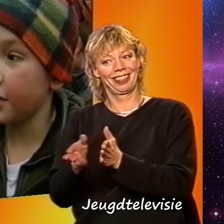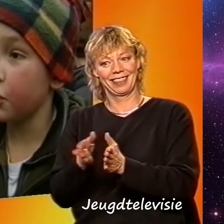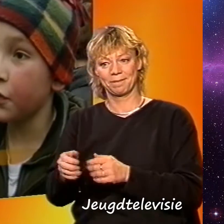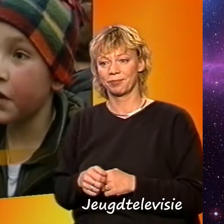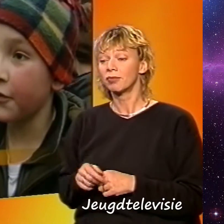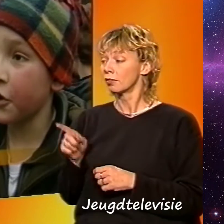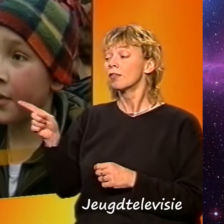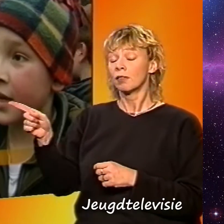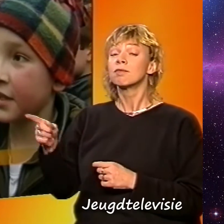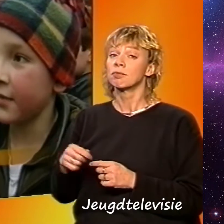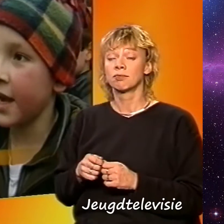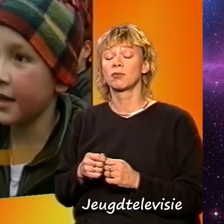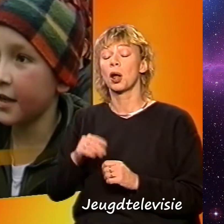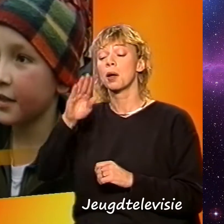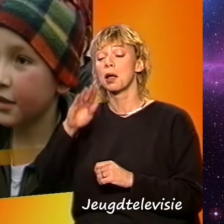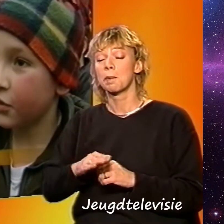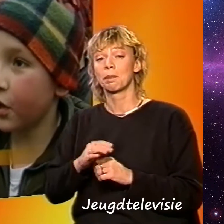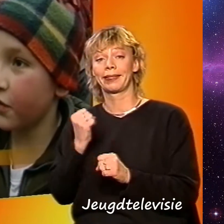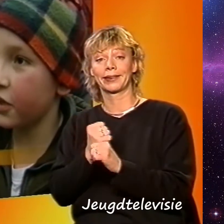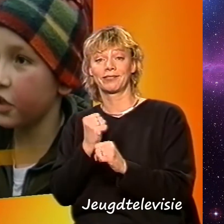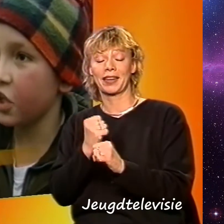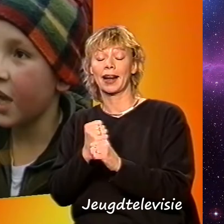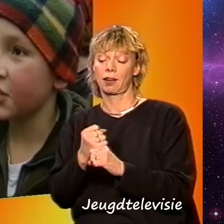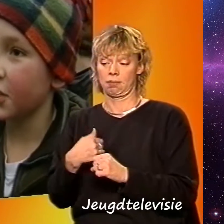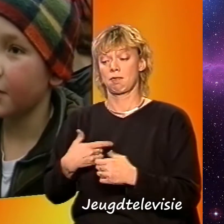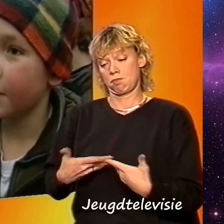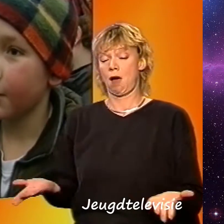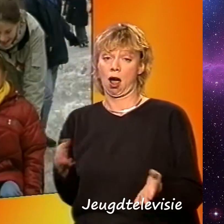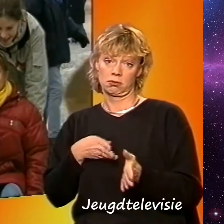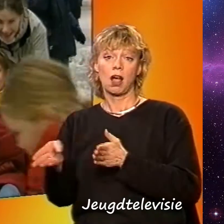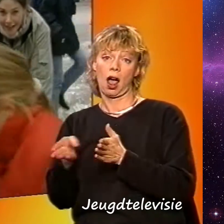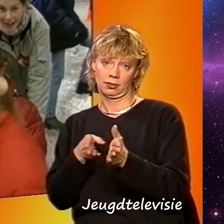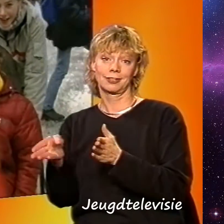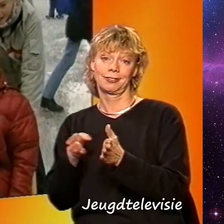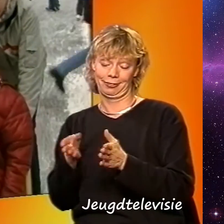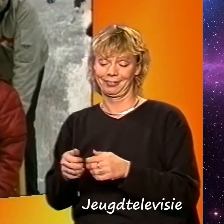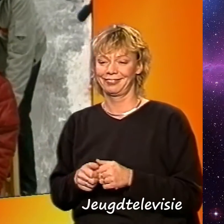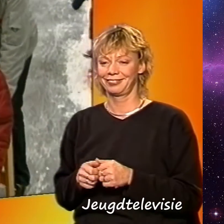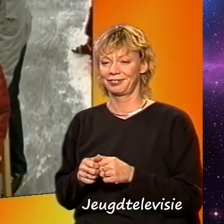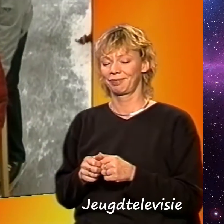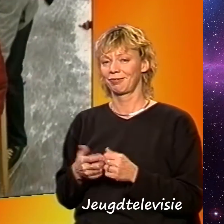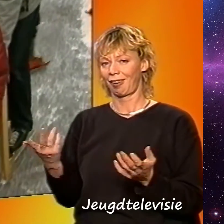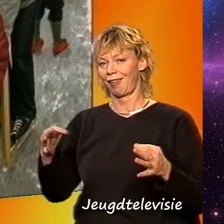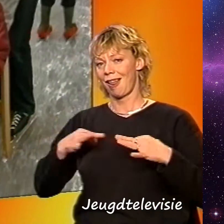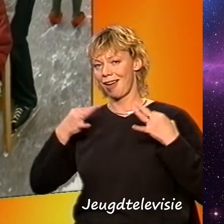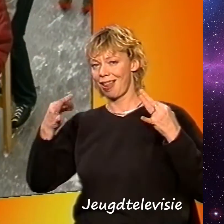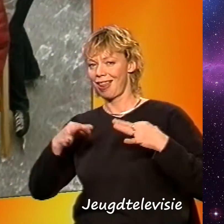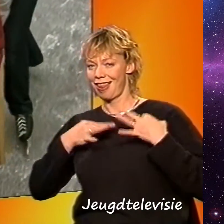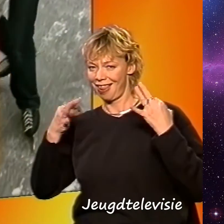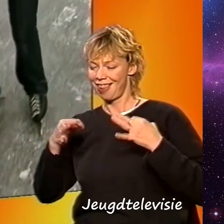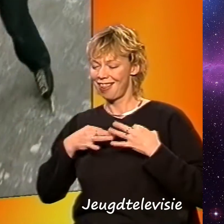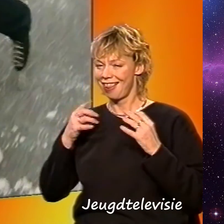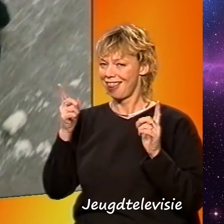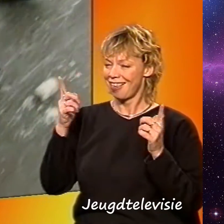Alleen nu hoeven we ook veel minder te werken. Nu mogen we gewoon schaatsen. Nou lol genoeg dus. En nog één